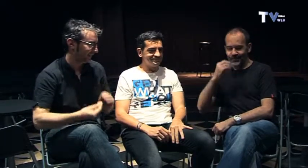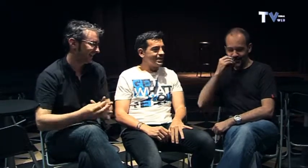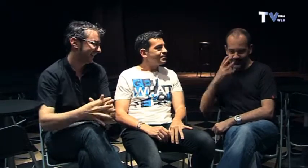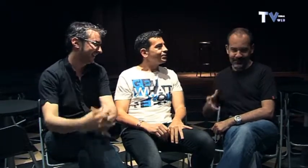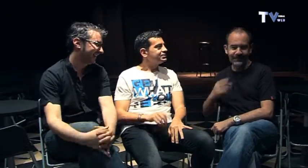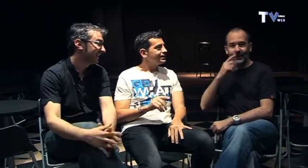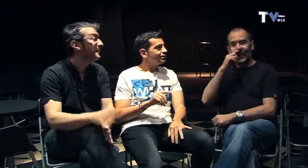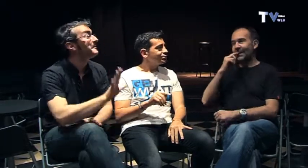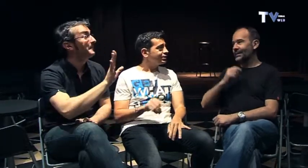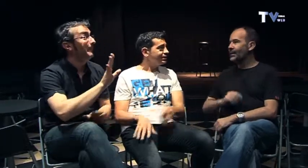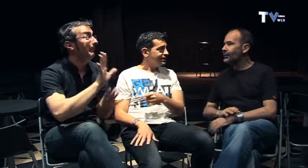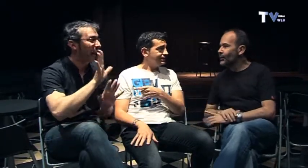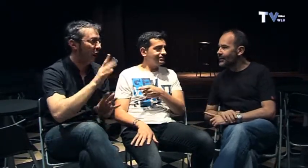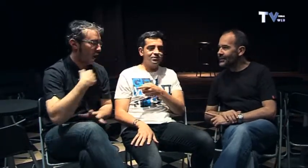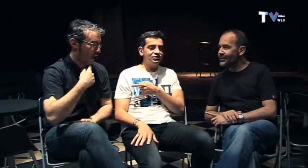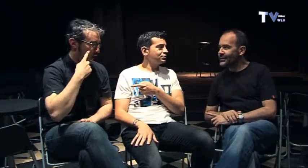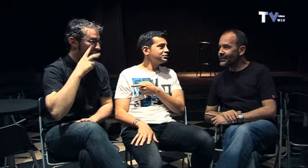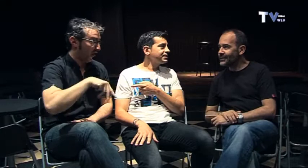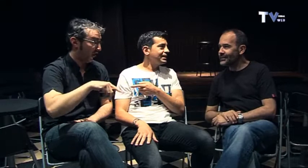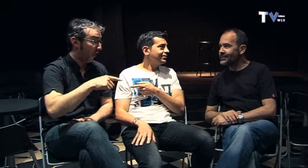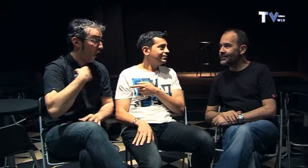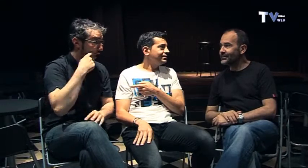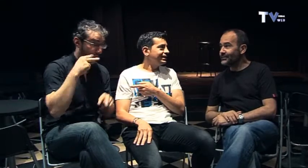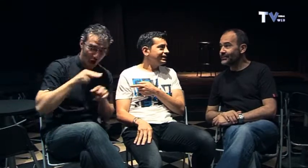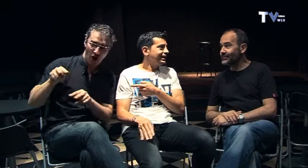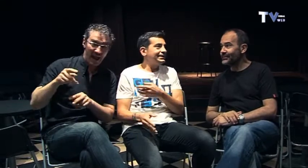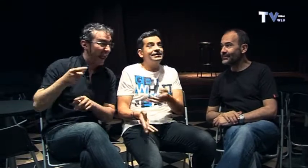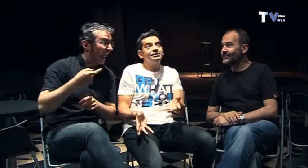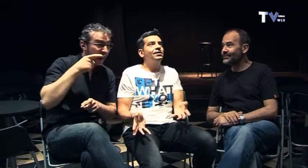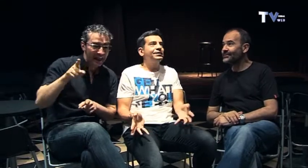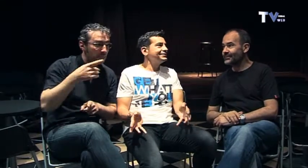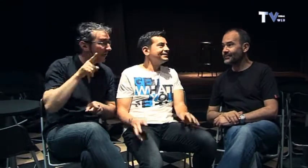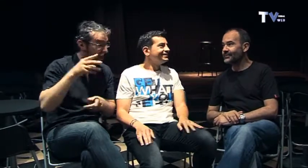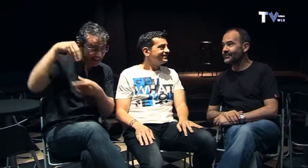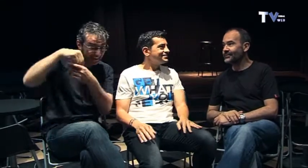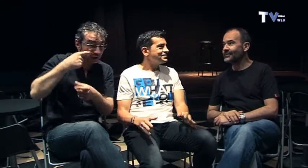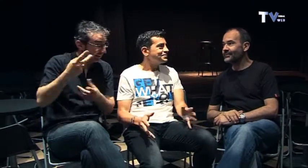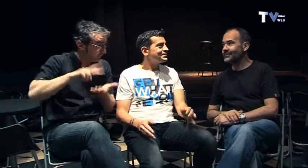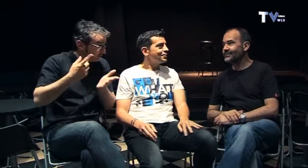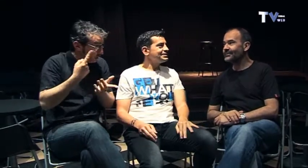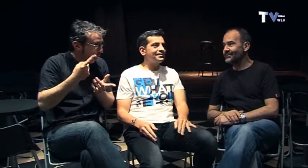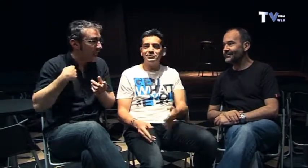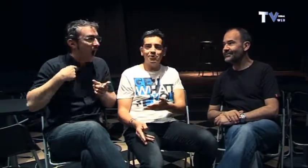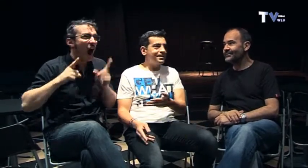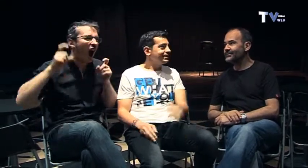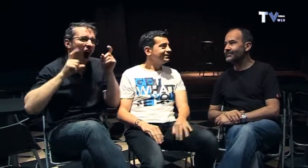pero sí reconozco que Enric por sí solo es un espectáculo y la gente dice se lo pasa bien suelo con verla